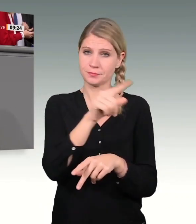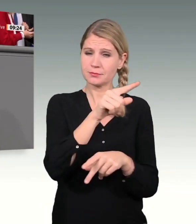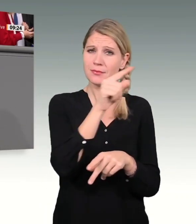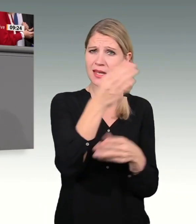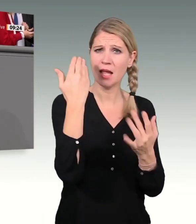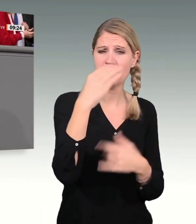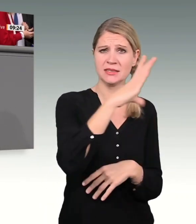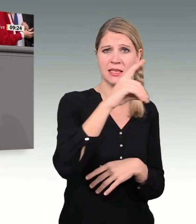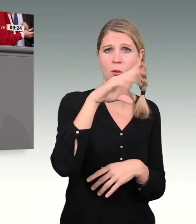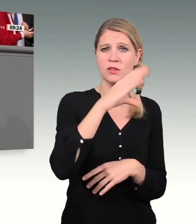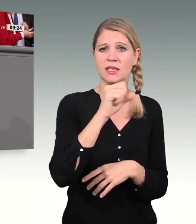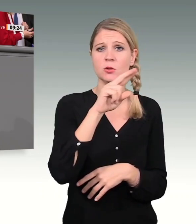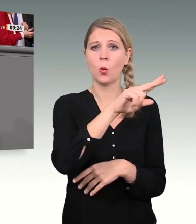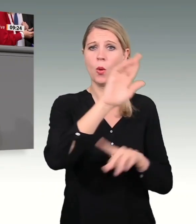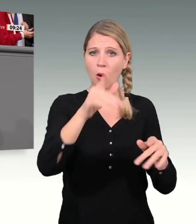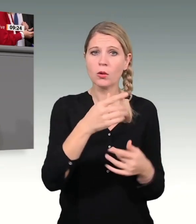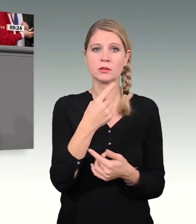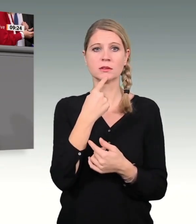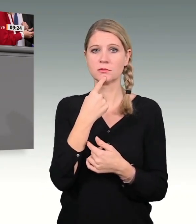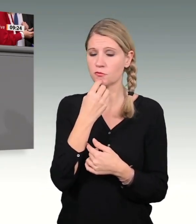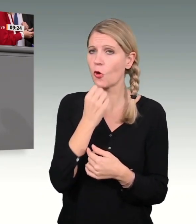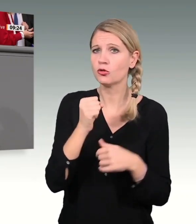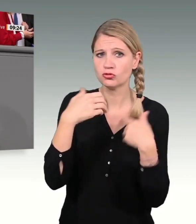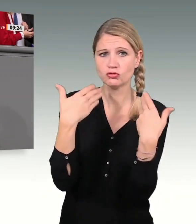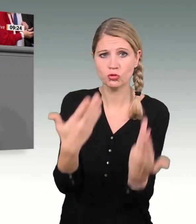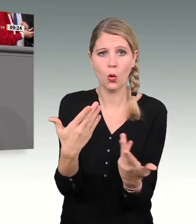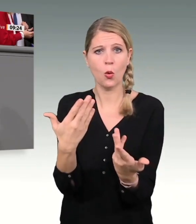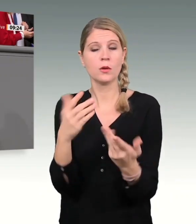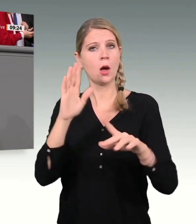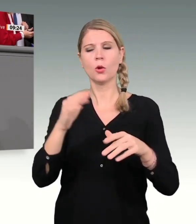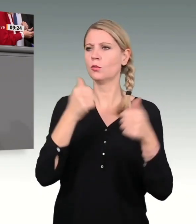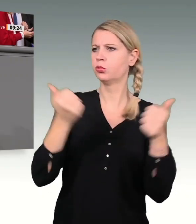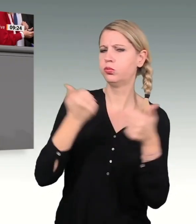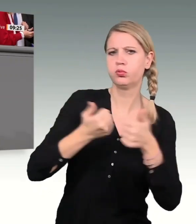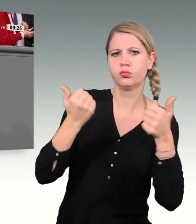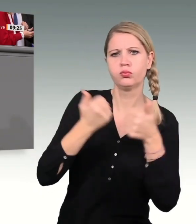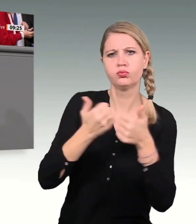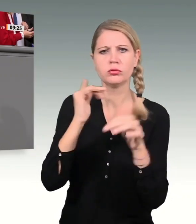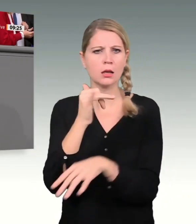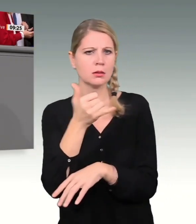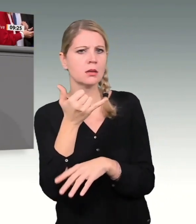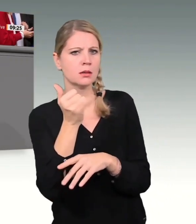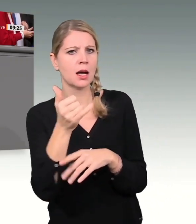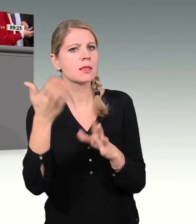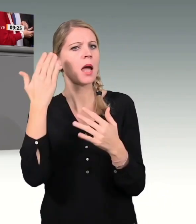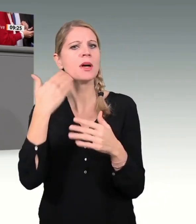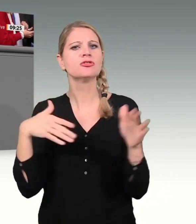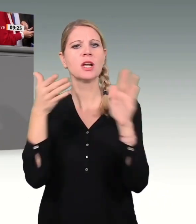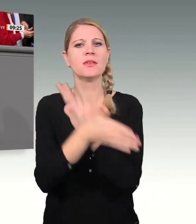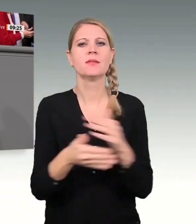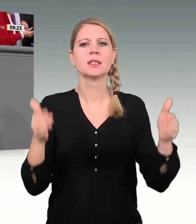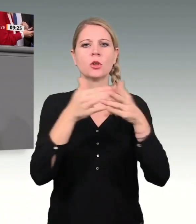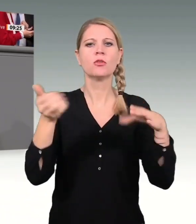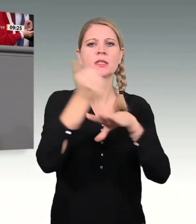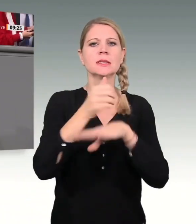damalige stellvertretende Fraktionsvorsitzende Andreas Jung in der Debatte am 2. Juli von diesem Rednerpult von einer Vitaminspritze